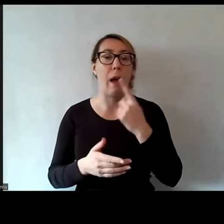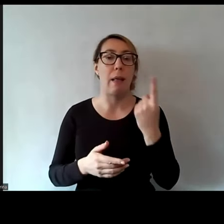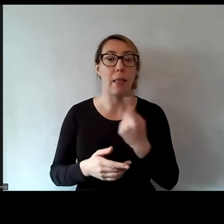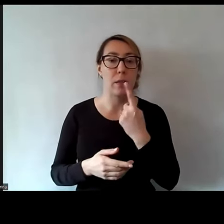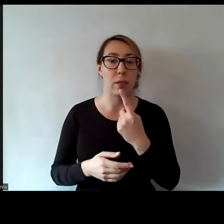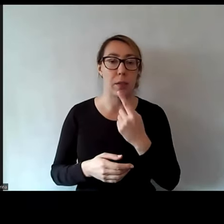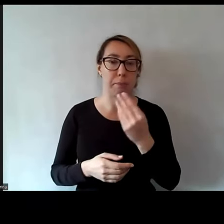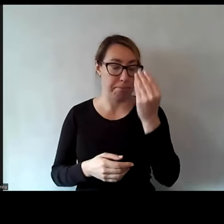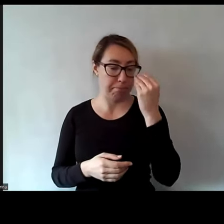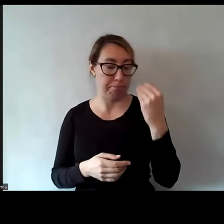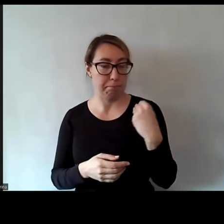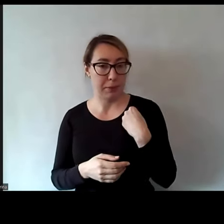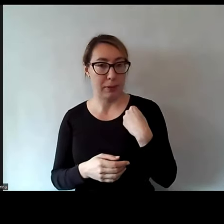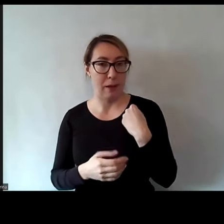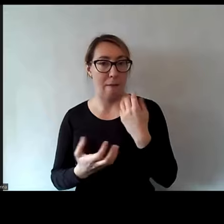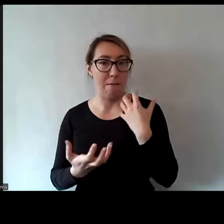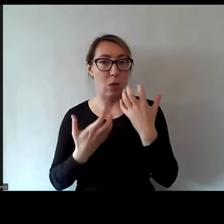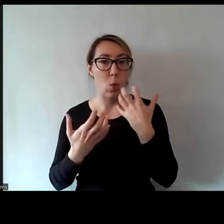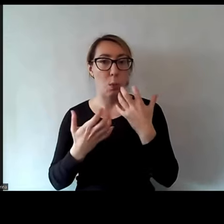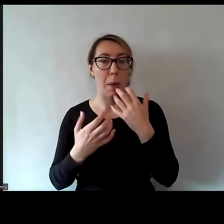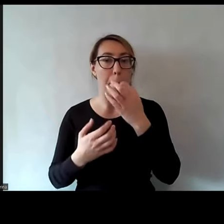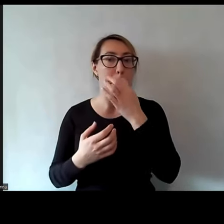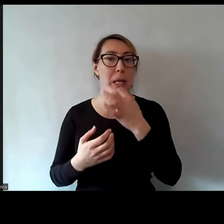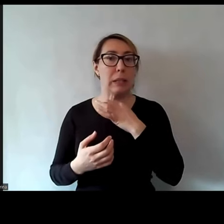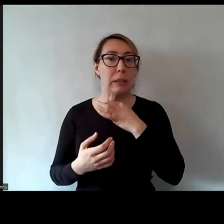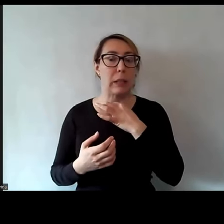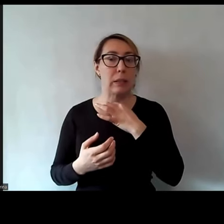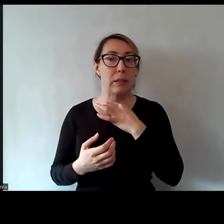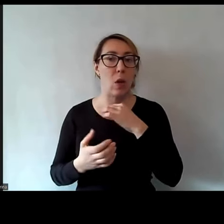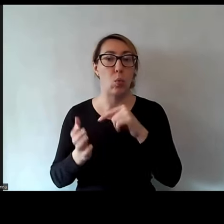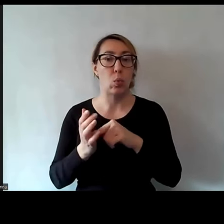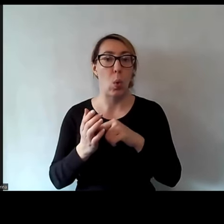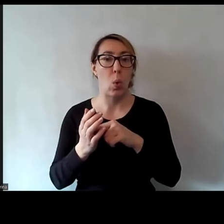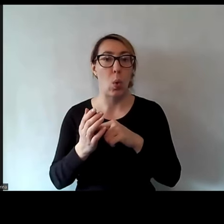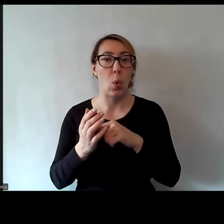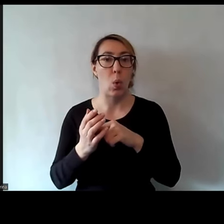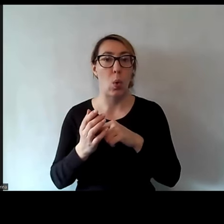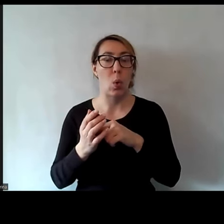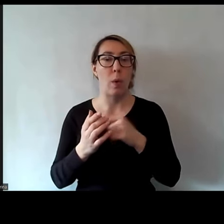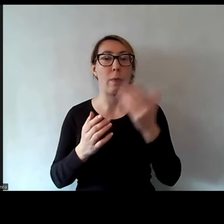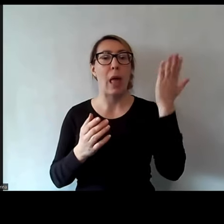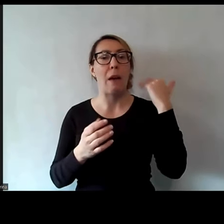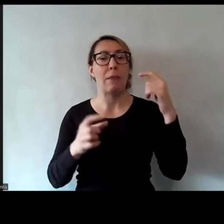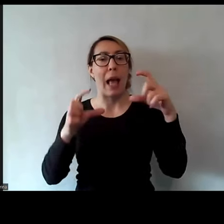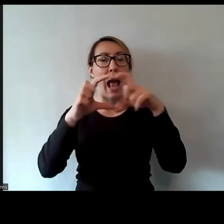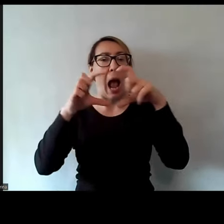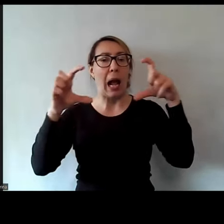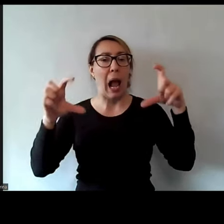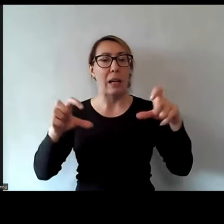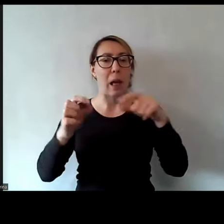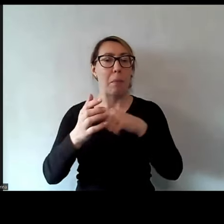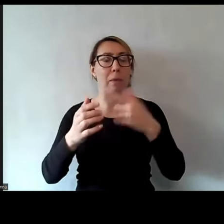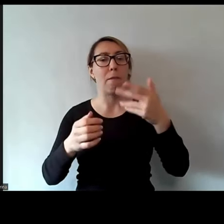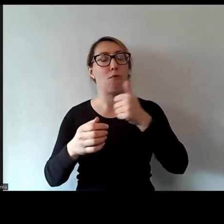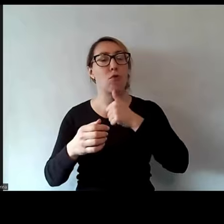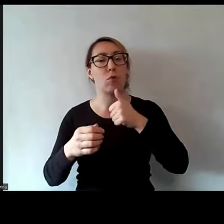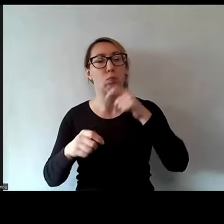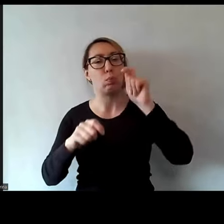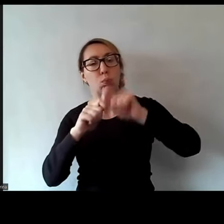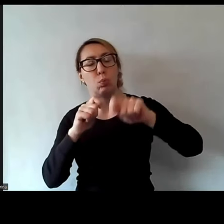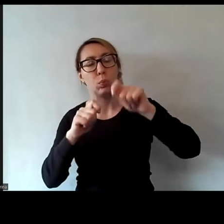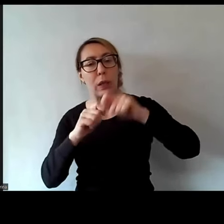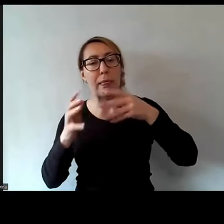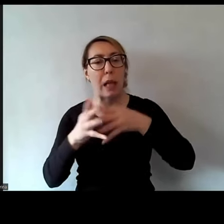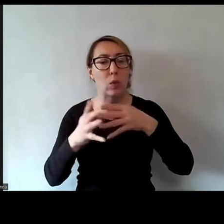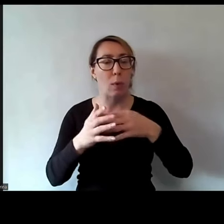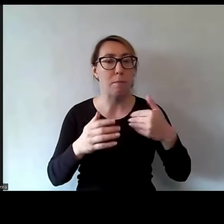bezpośrednią wiadomość z takim pytaniem, czy te karty, które służyły Wam do testowania, czy one są gdzieś